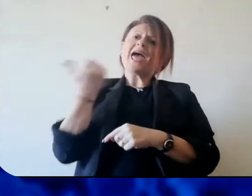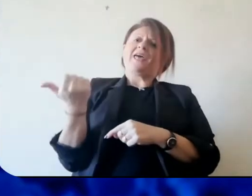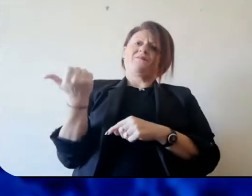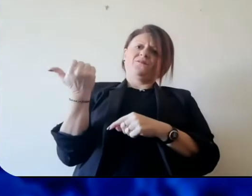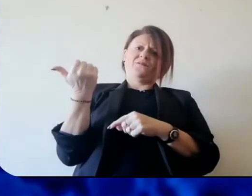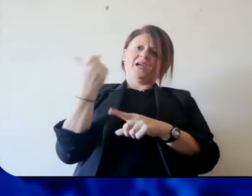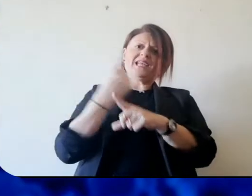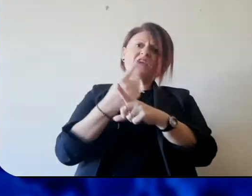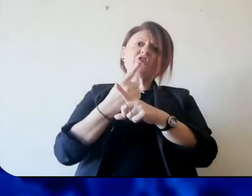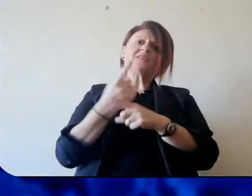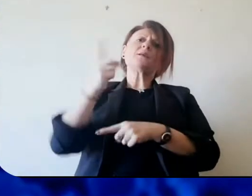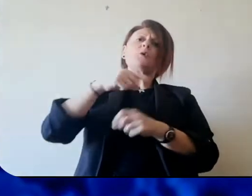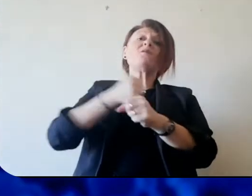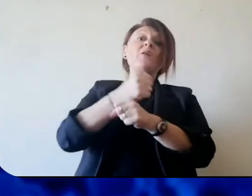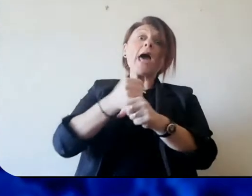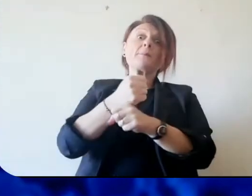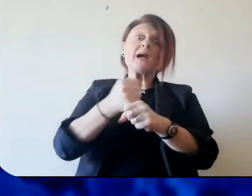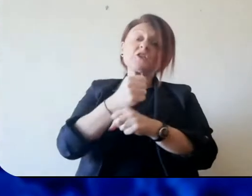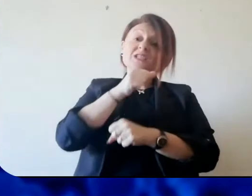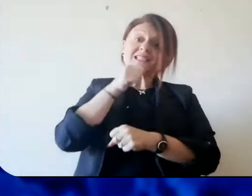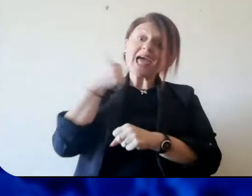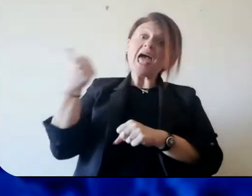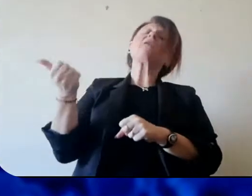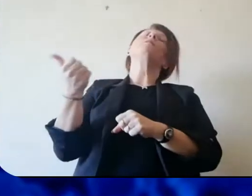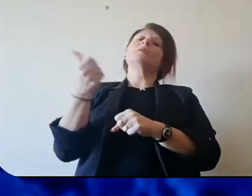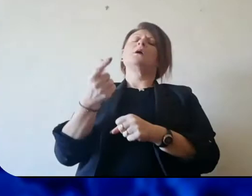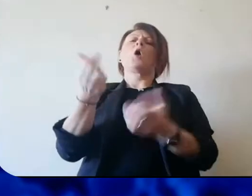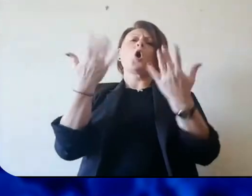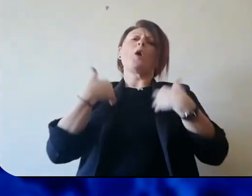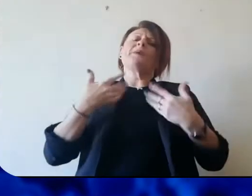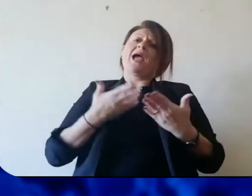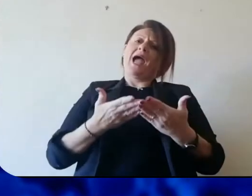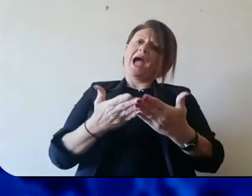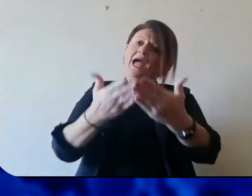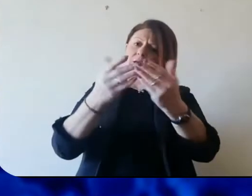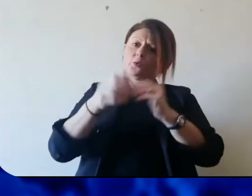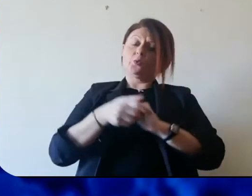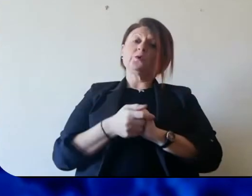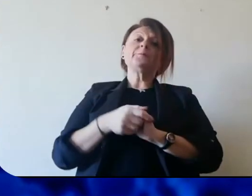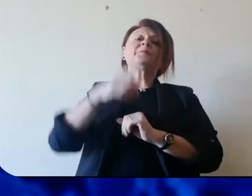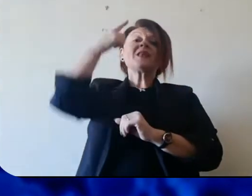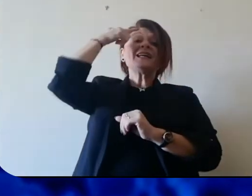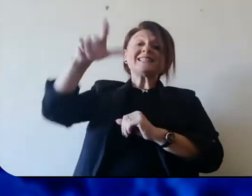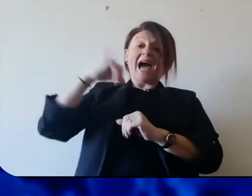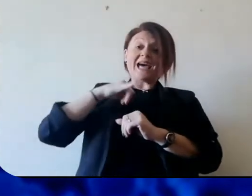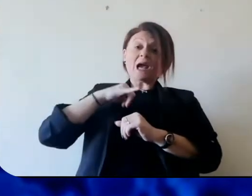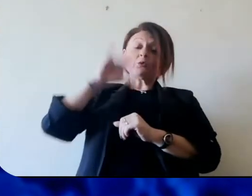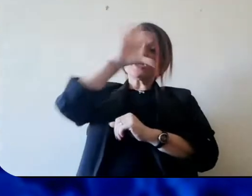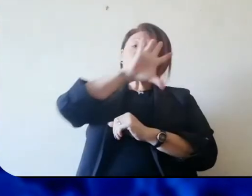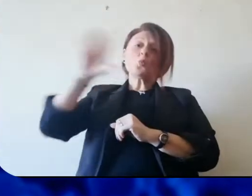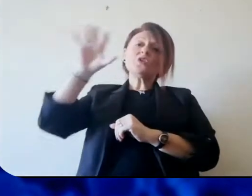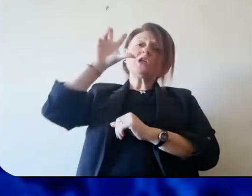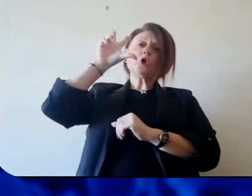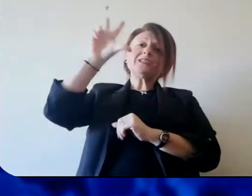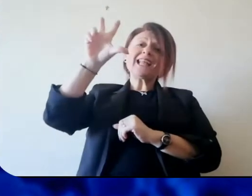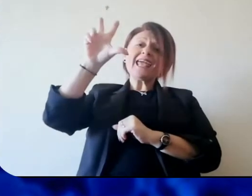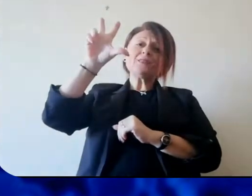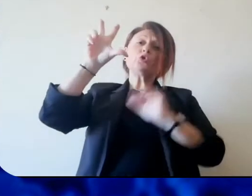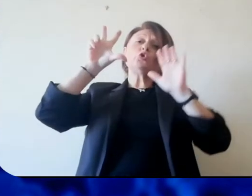prima necessità e ovviamente tra questi anche i farmaci. Come è noto il Comune di Ragusa ha ricevuto un contributo di